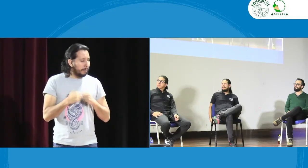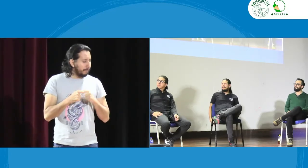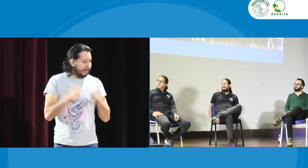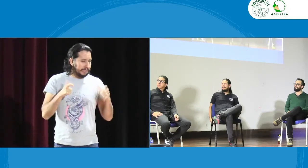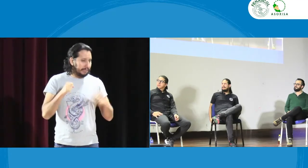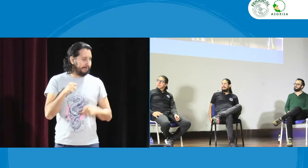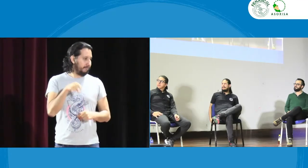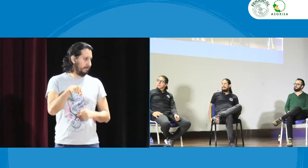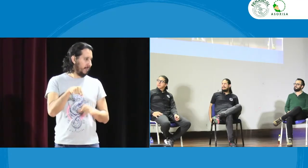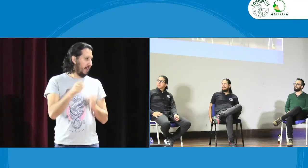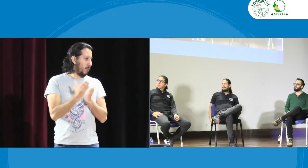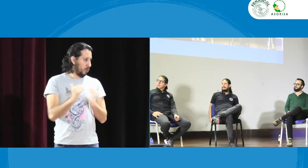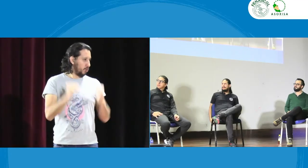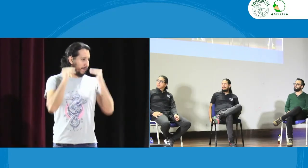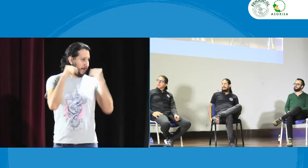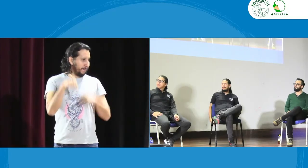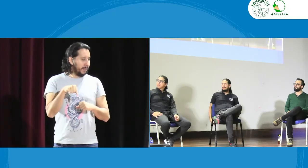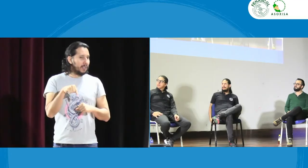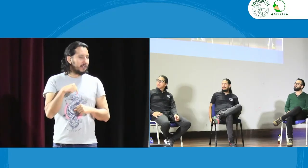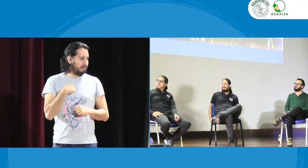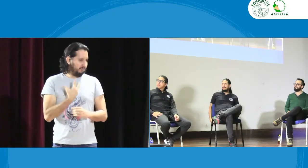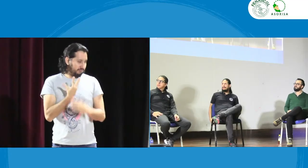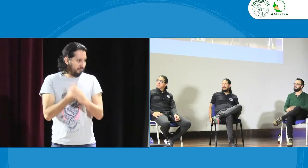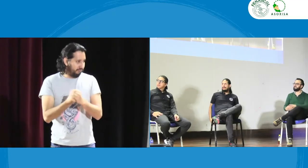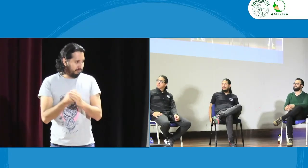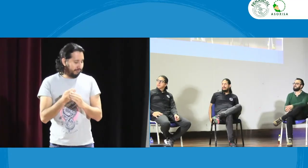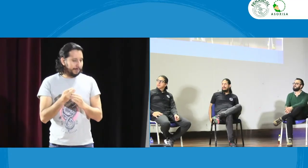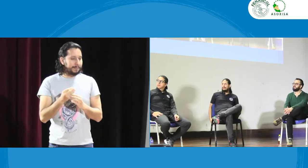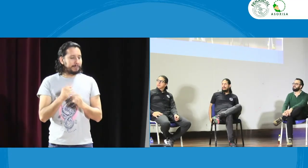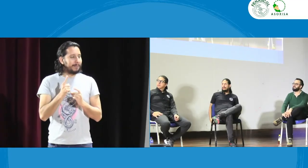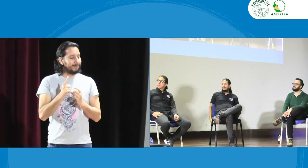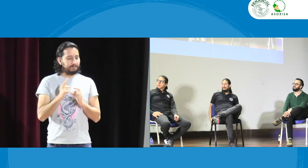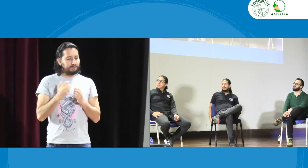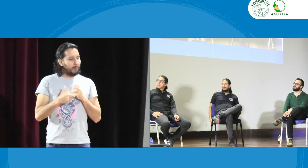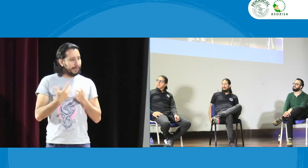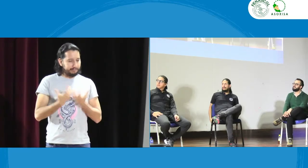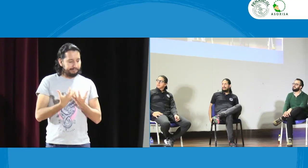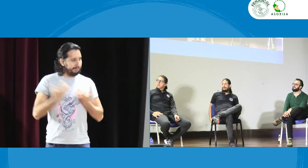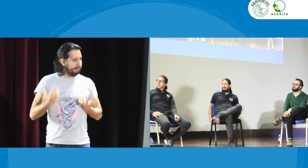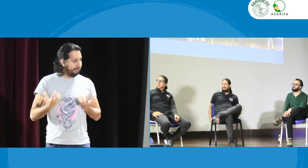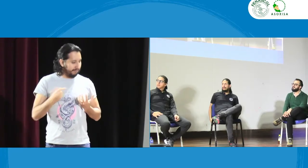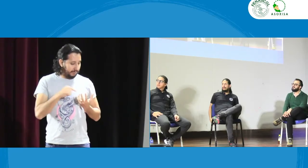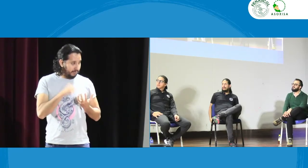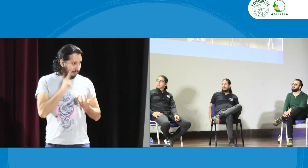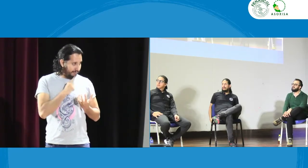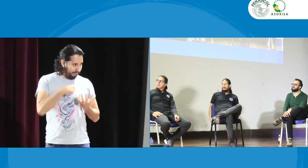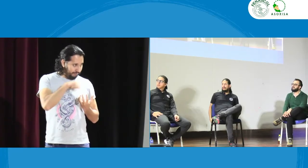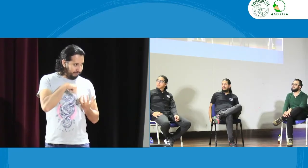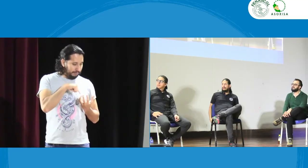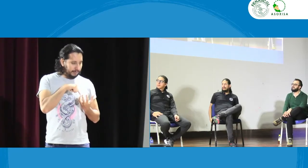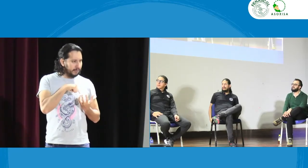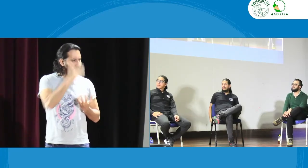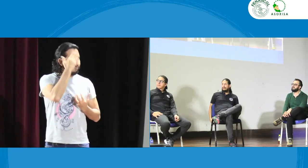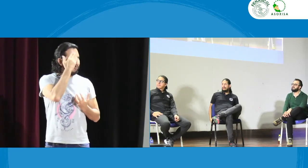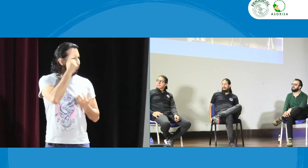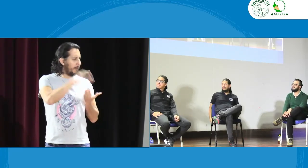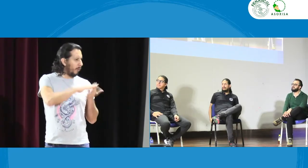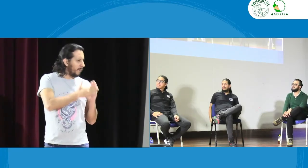respecto al tema del código de intérpretes la dificultad más grande con respecto a educación superior a la cual yo me